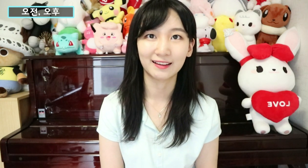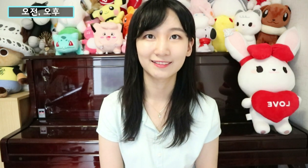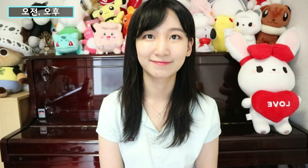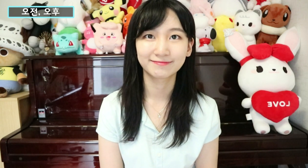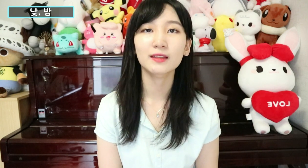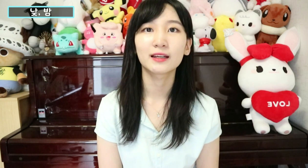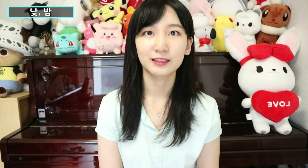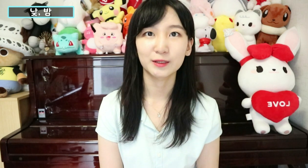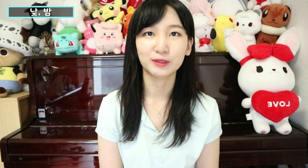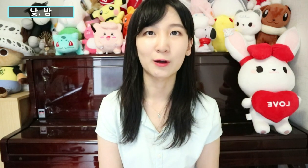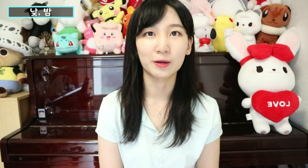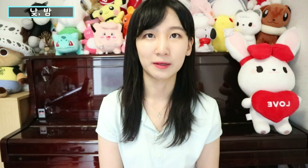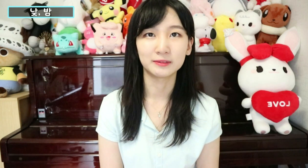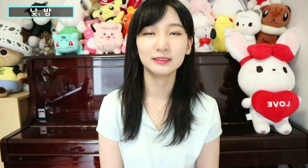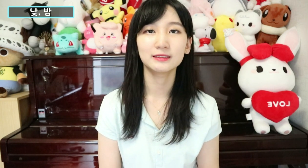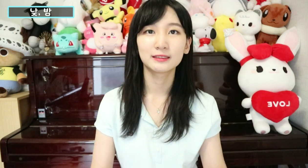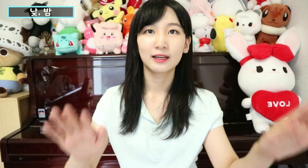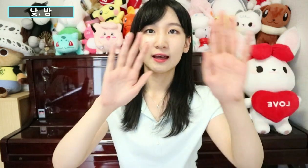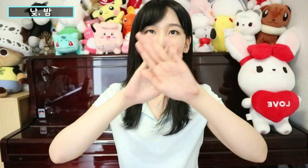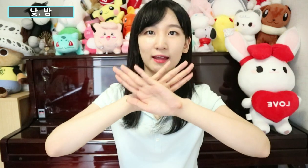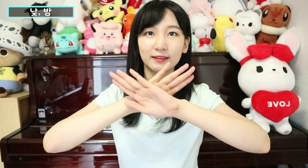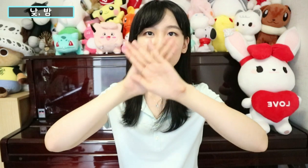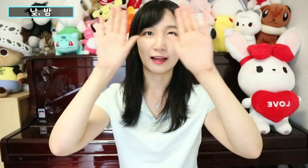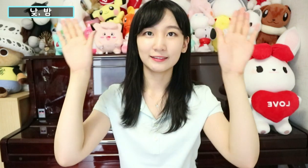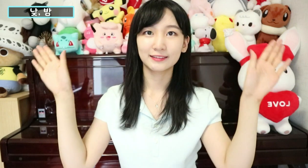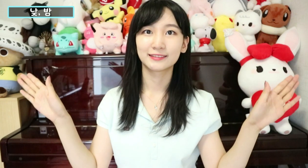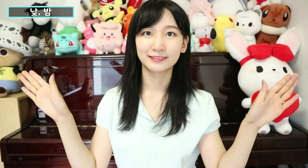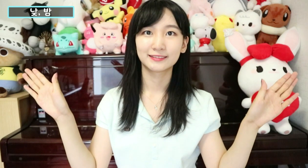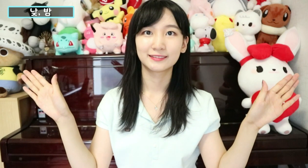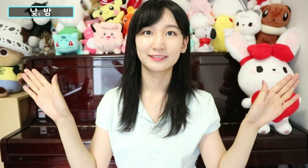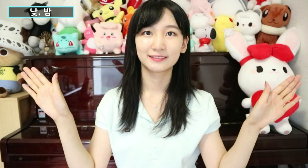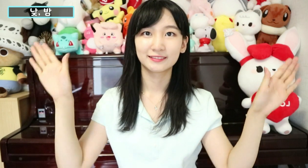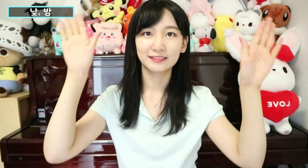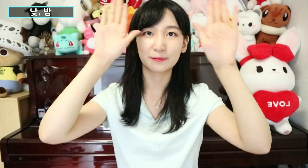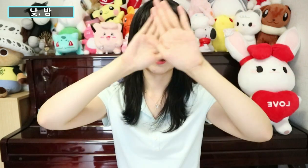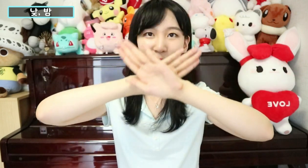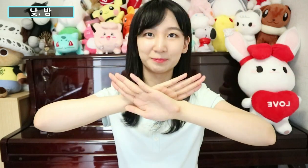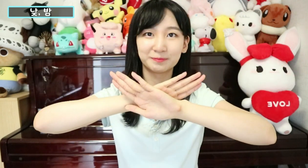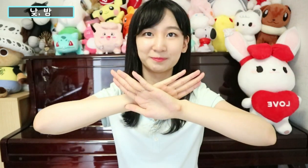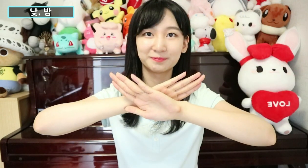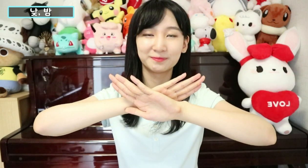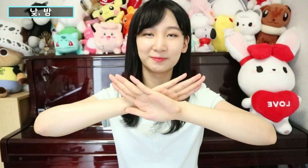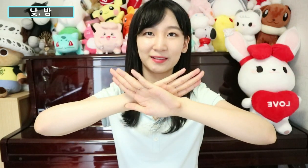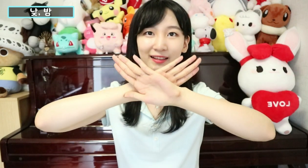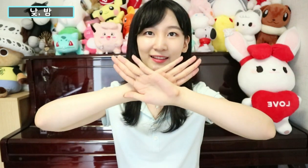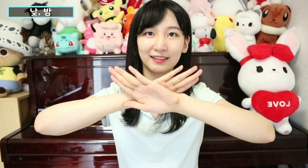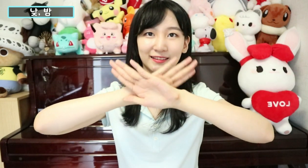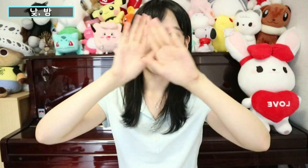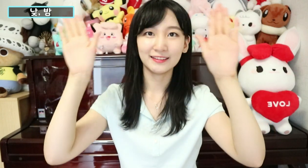그리고 낮과 밤은 낮, 밤. 낮,